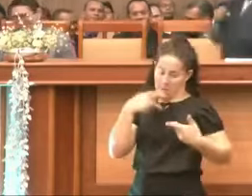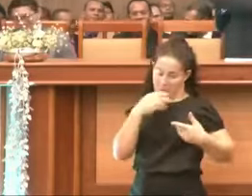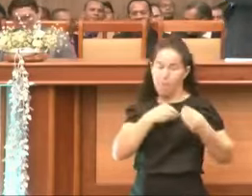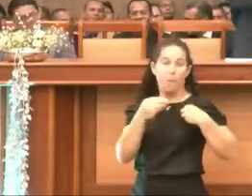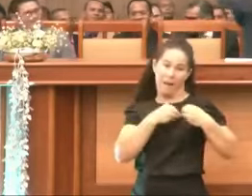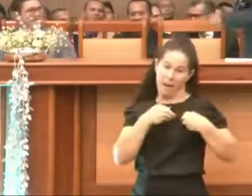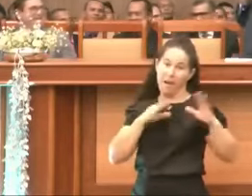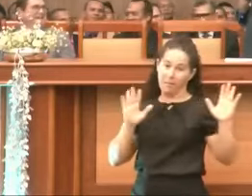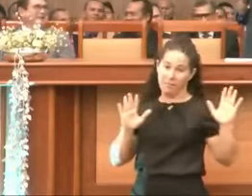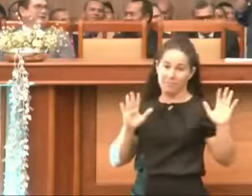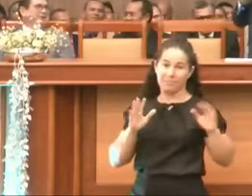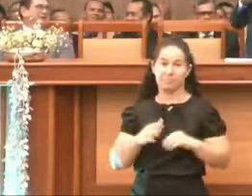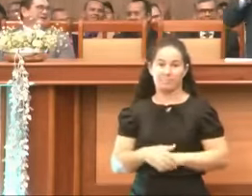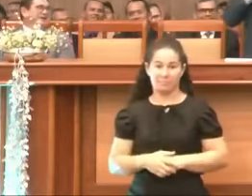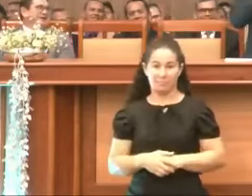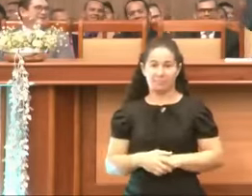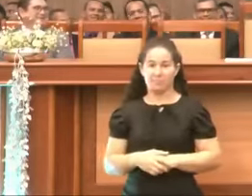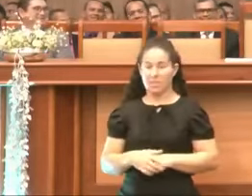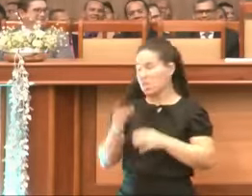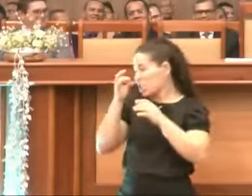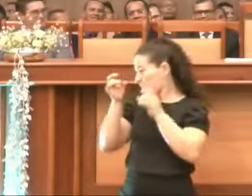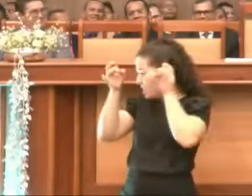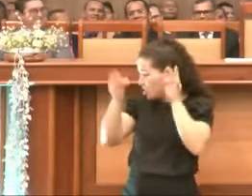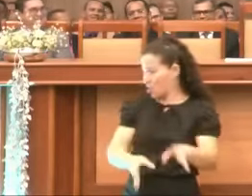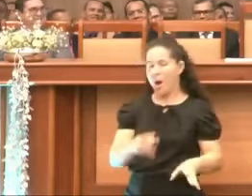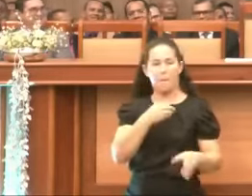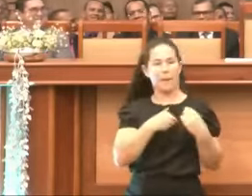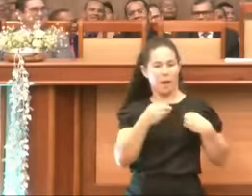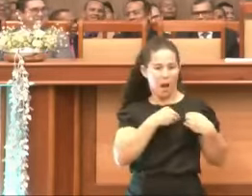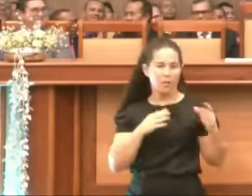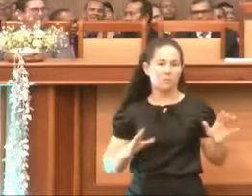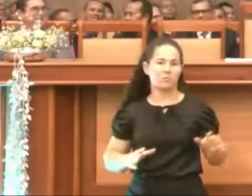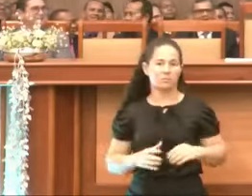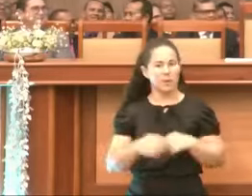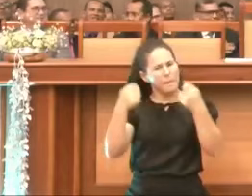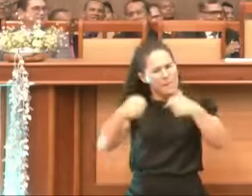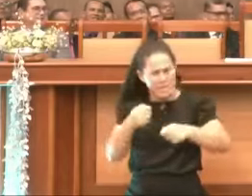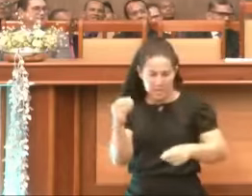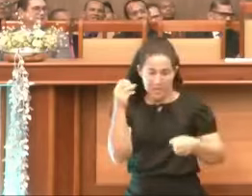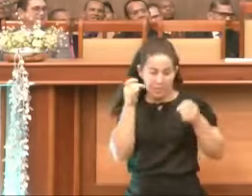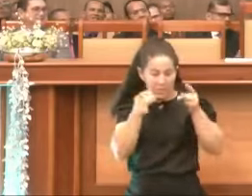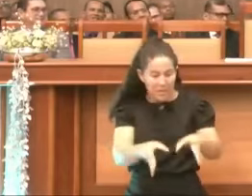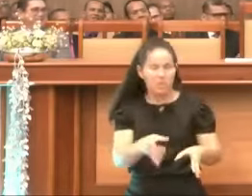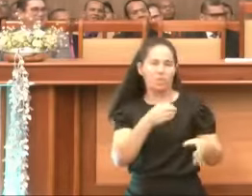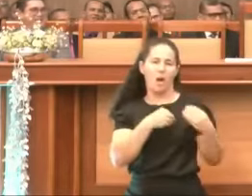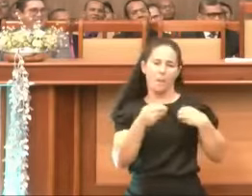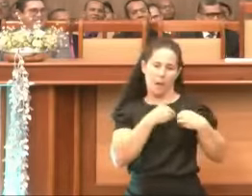Morrer. Diga para ele aí, tu tem que morrer, rapaz. Pergunta, tu já morreu?